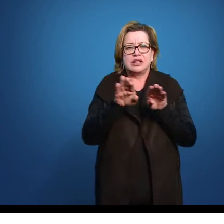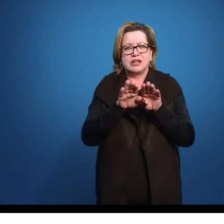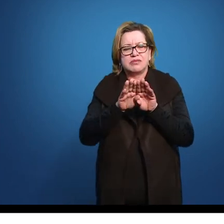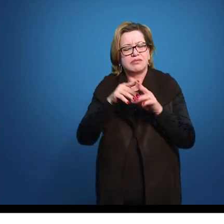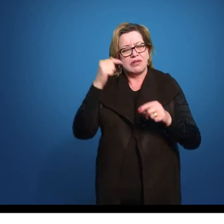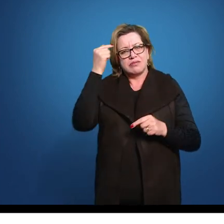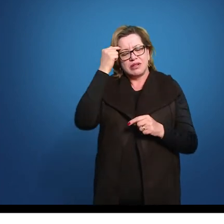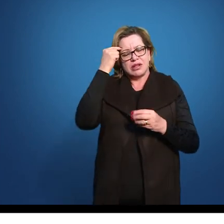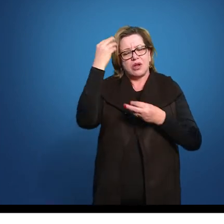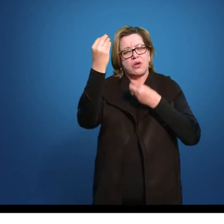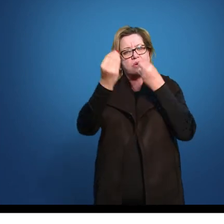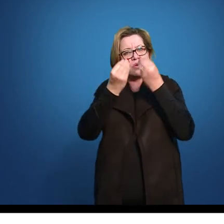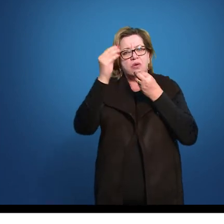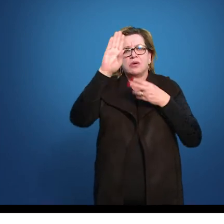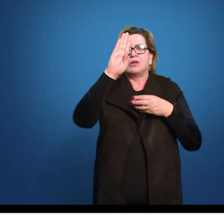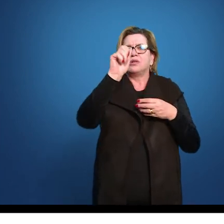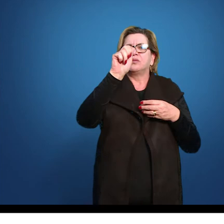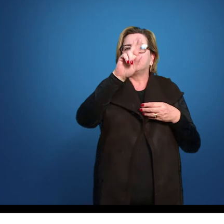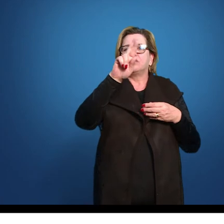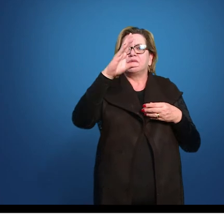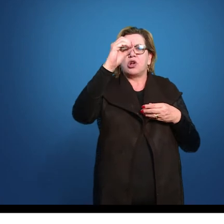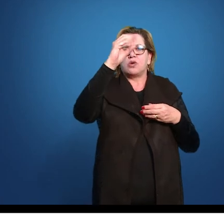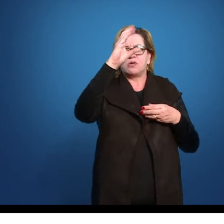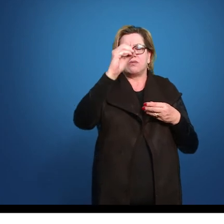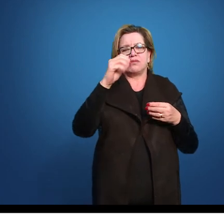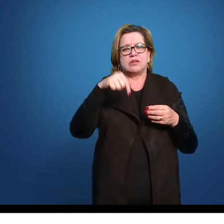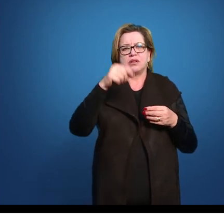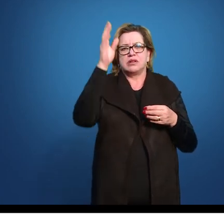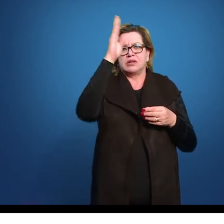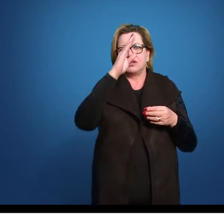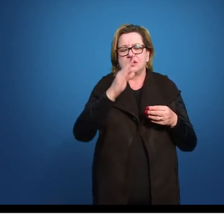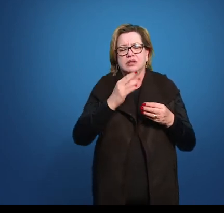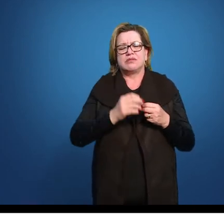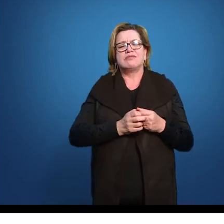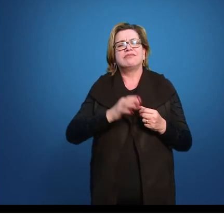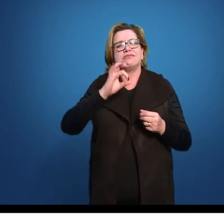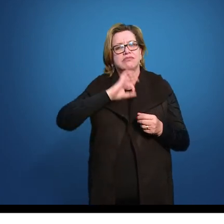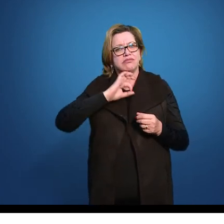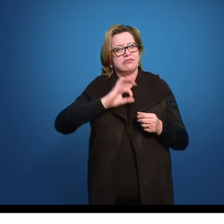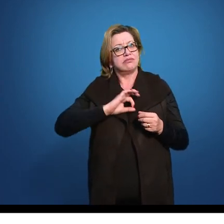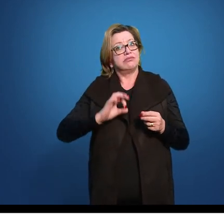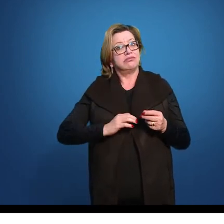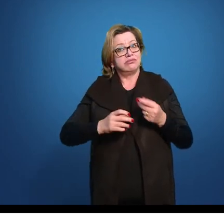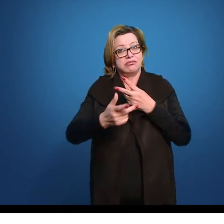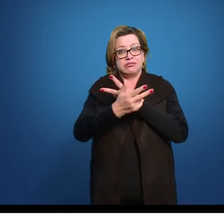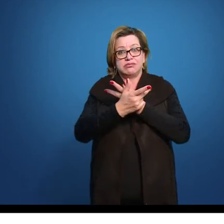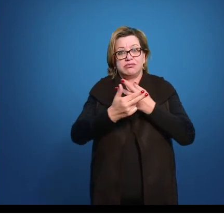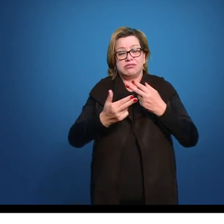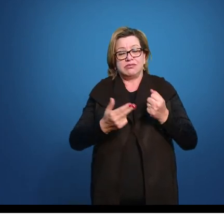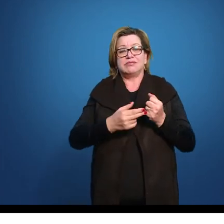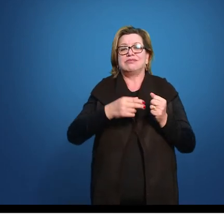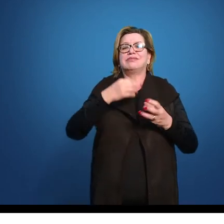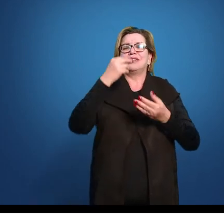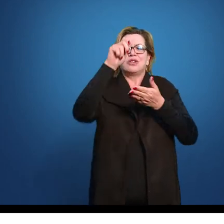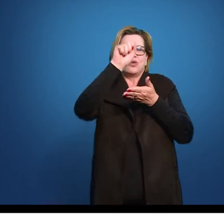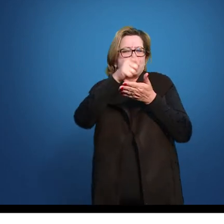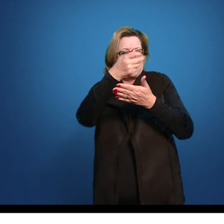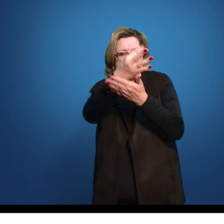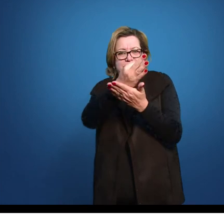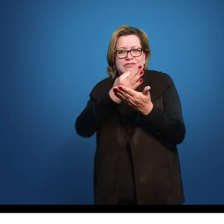O Antônio Cândido E o padre Antônio Vieira Ele vai ter Vários sermões Que são